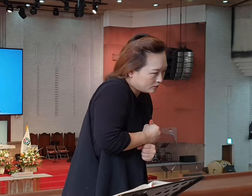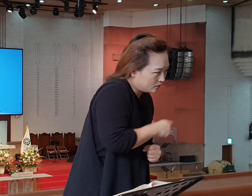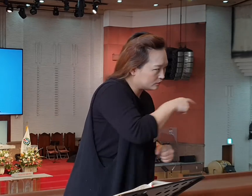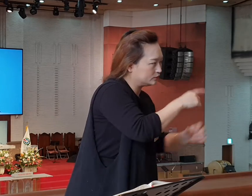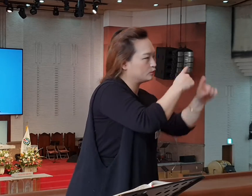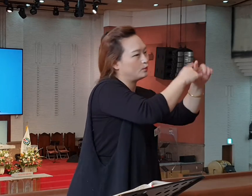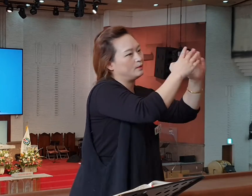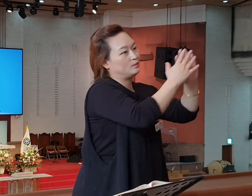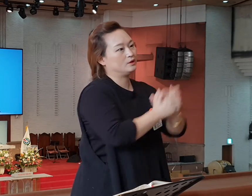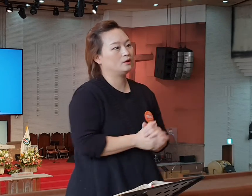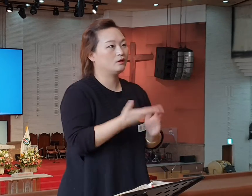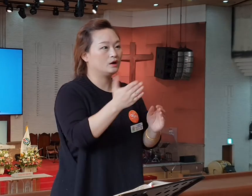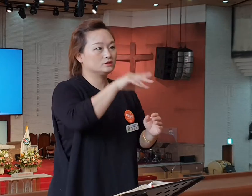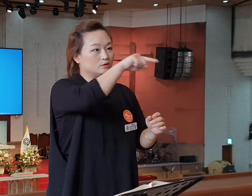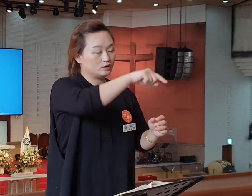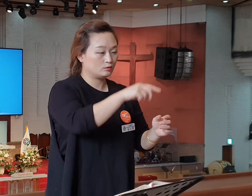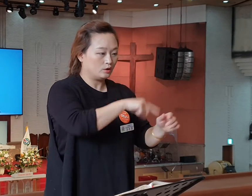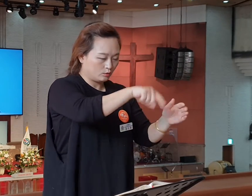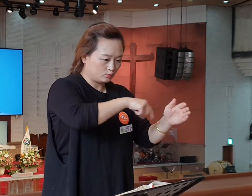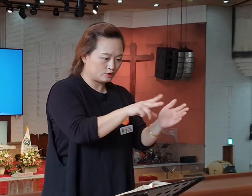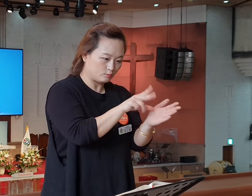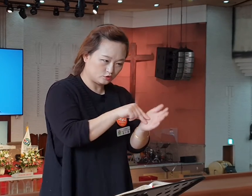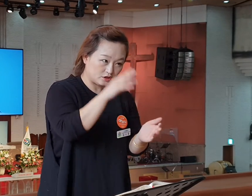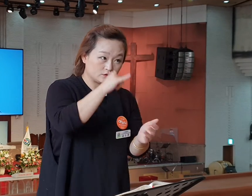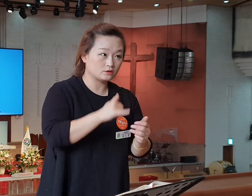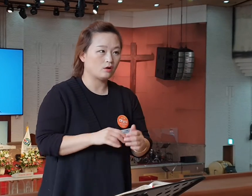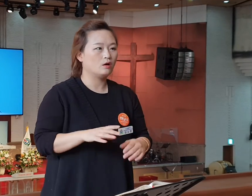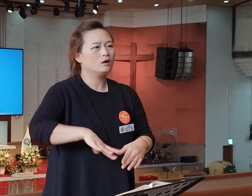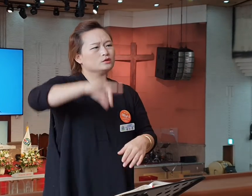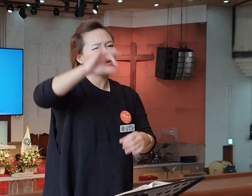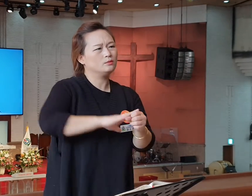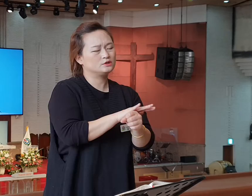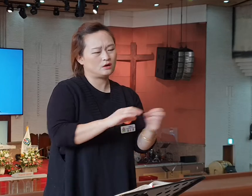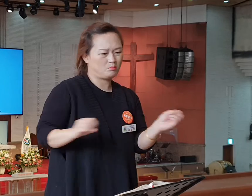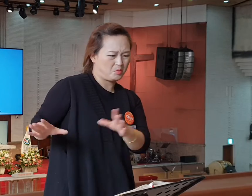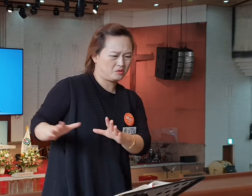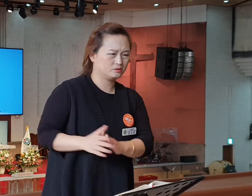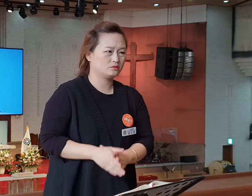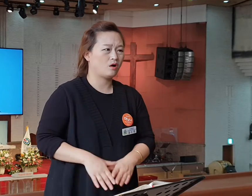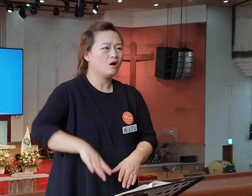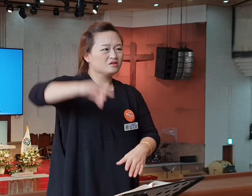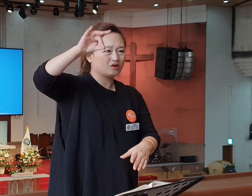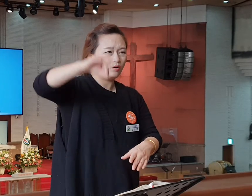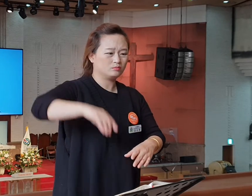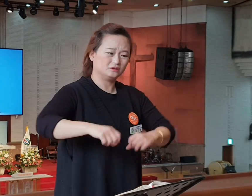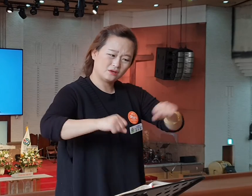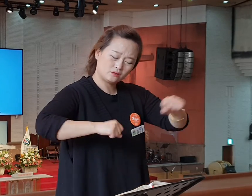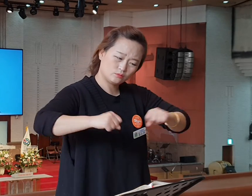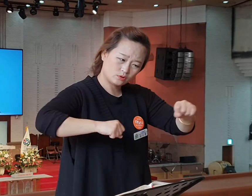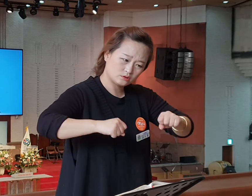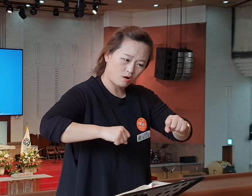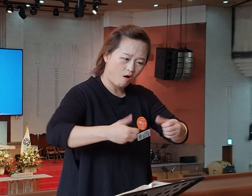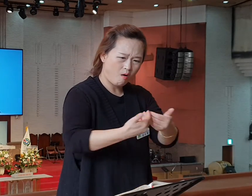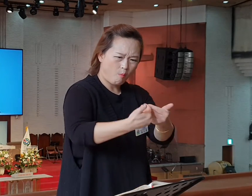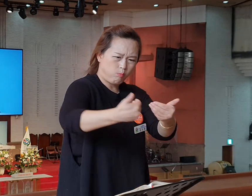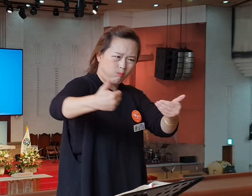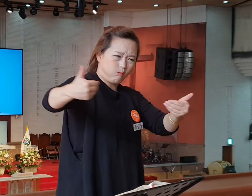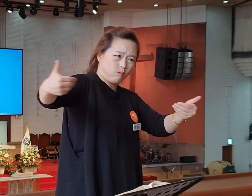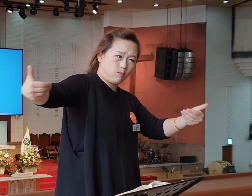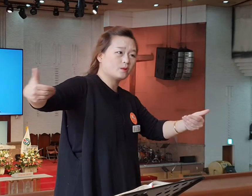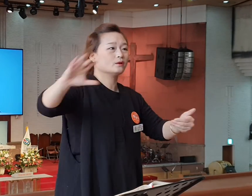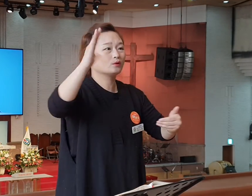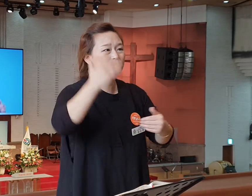있는 거예요. 뭡니까? 처음 사랑을 버렸어요. 처음 행위에서 멀리 떨어져 왔습니다. 이 사람들은